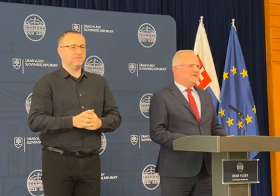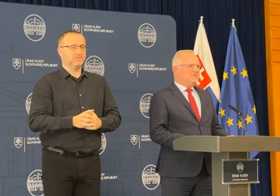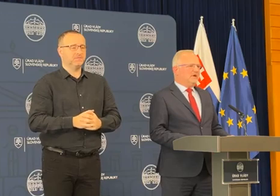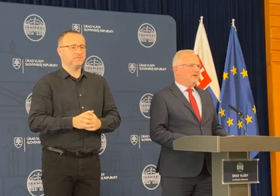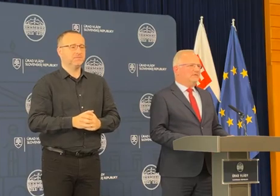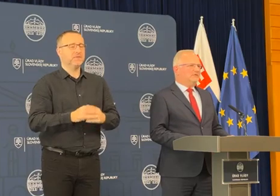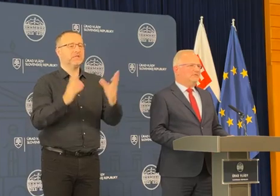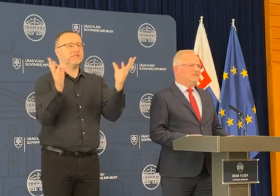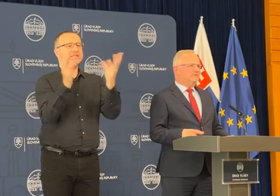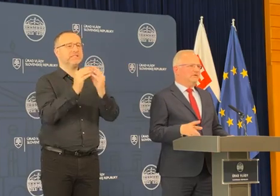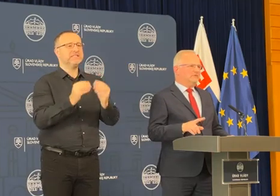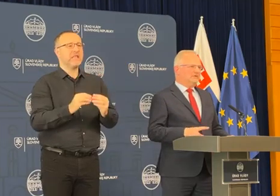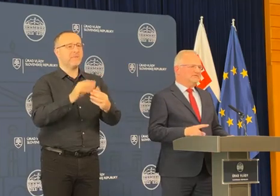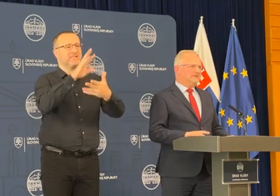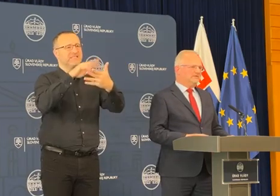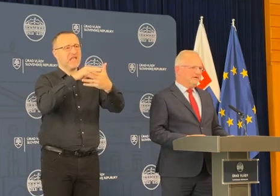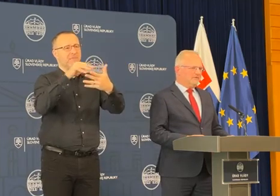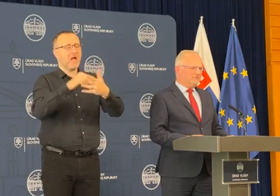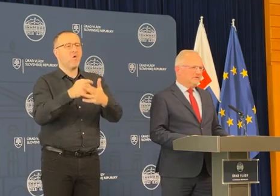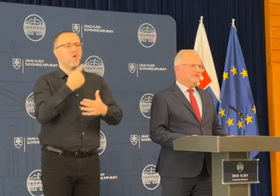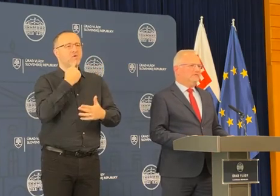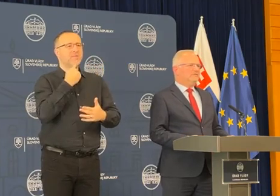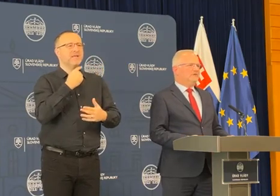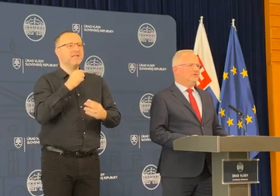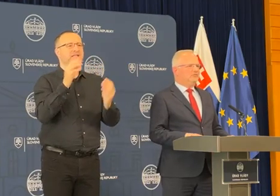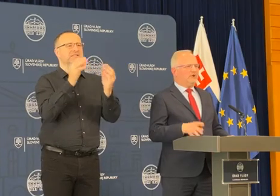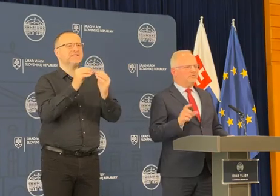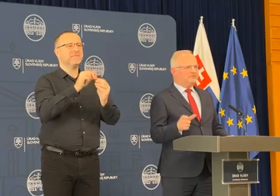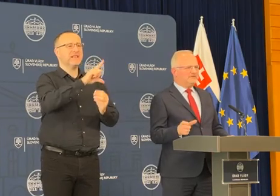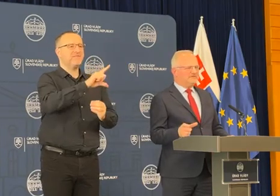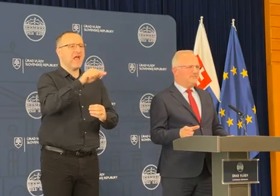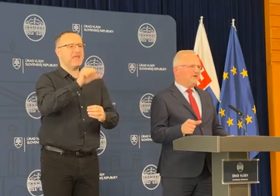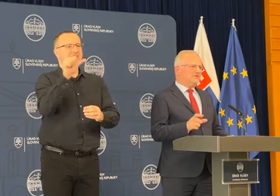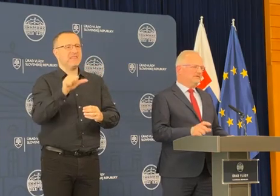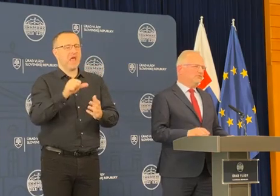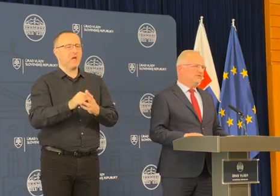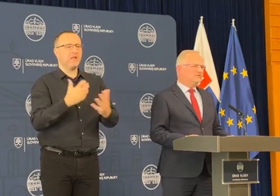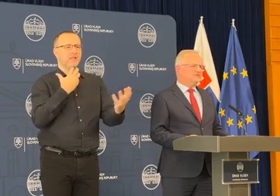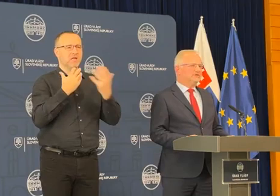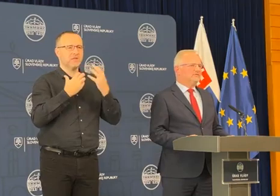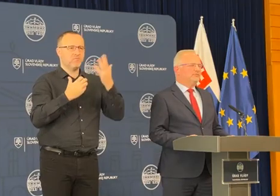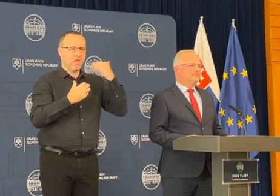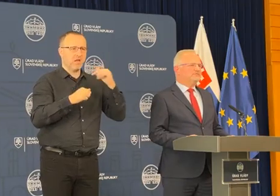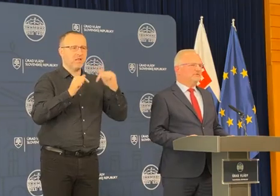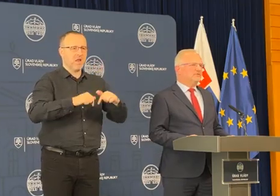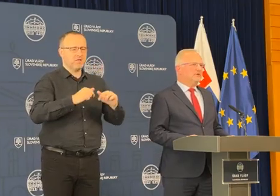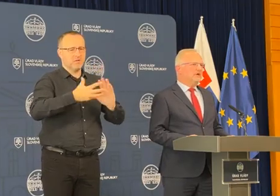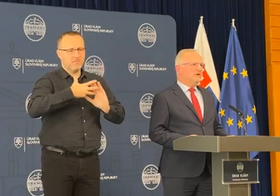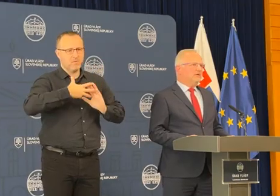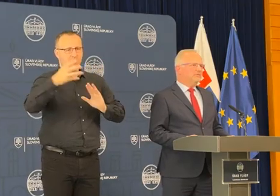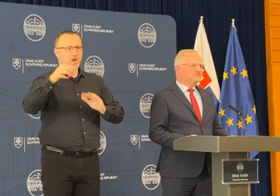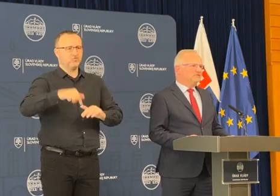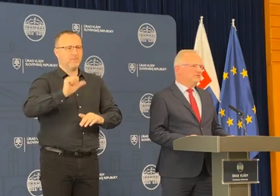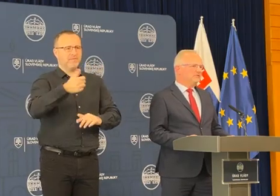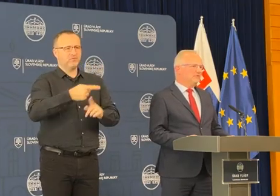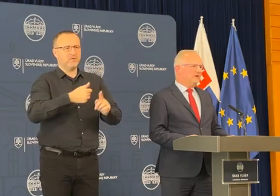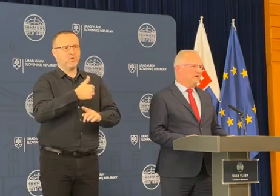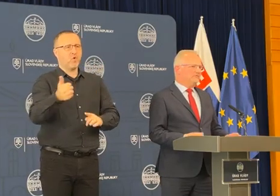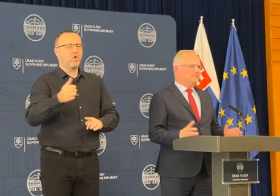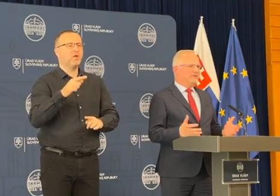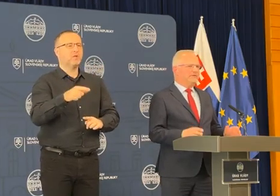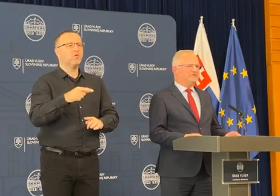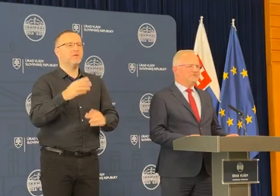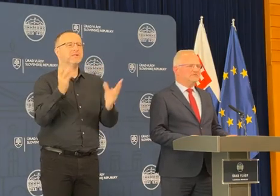Tá schéma, keď hovoríme o tzv. dva jednotke, ktorá tu bola už v decembri a teraz pokračuje tento prvý čtvr rok, beží veľmi